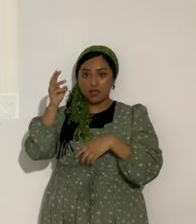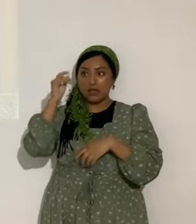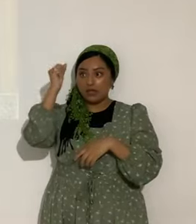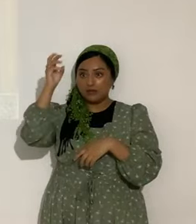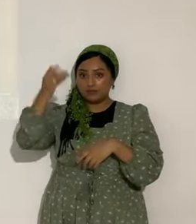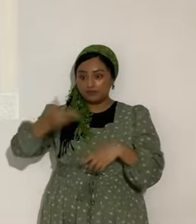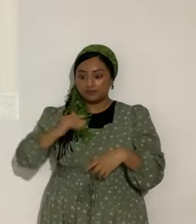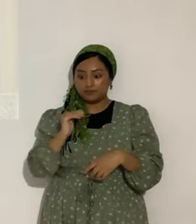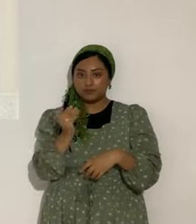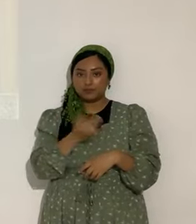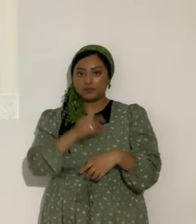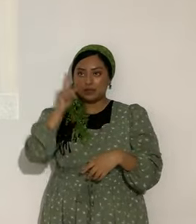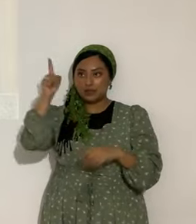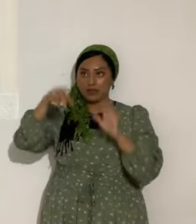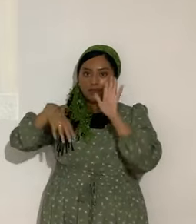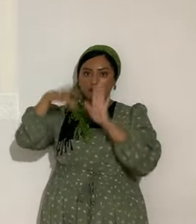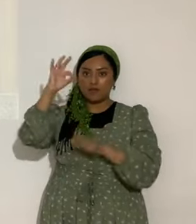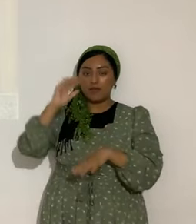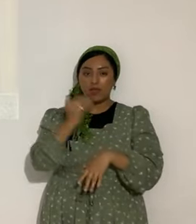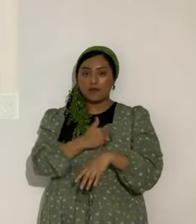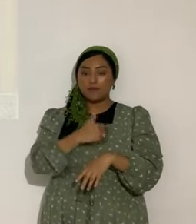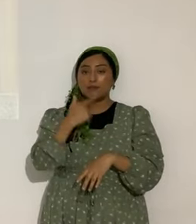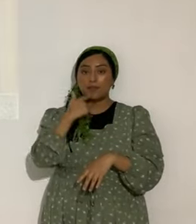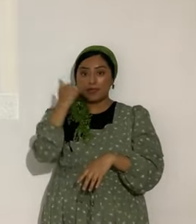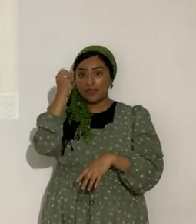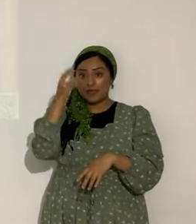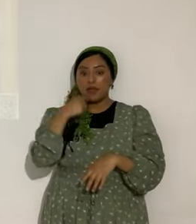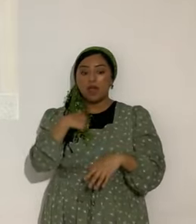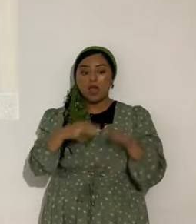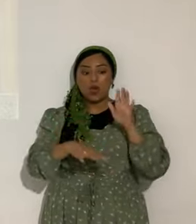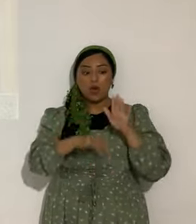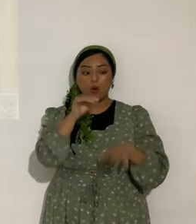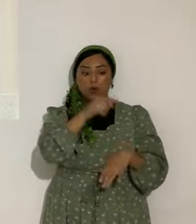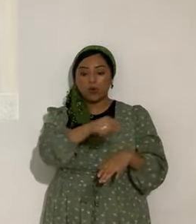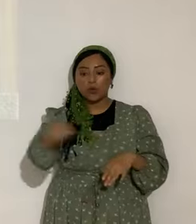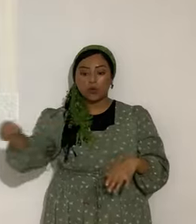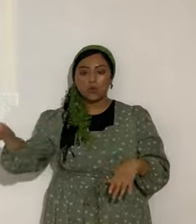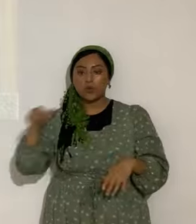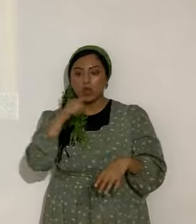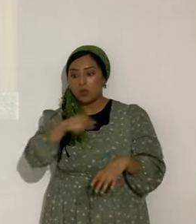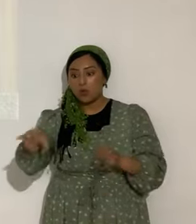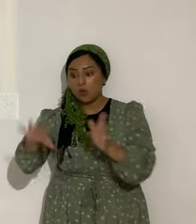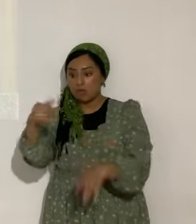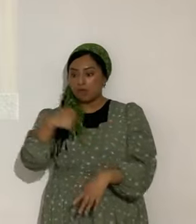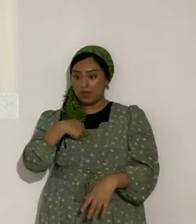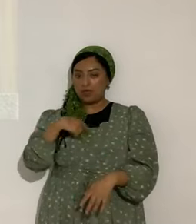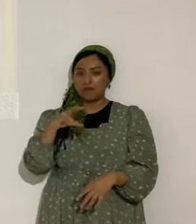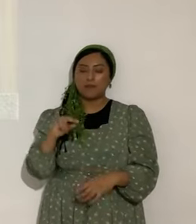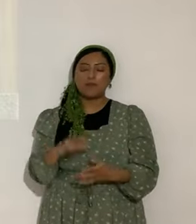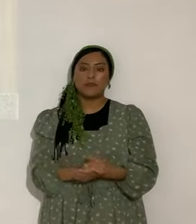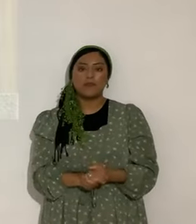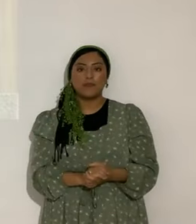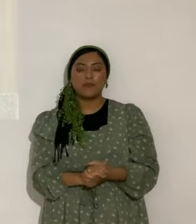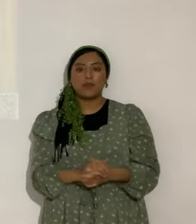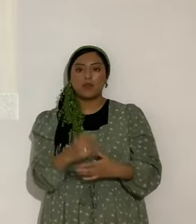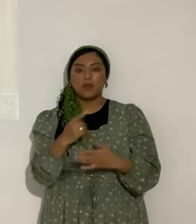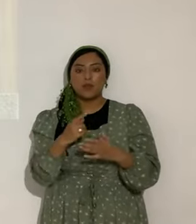nosotros. Porque él nos llama. Yo. Los llamé. Los escogí a ustedes. No. Ustedes a mí. ¿Sí? Entonces. Lo que se predica en el cristianismo. De